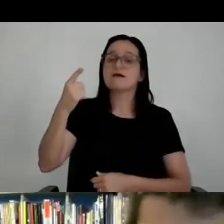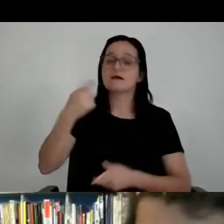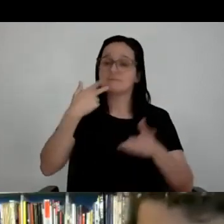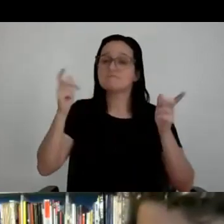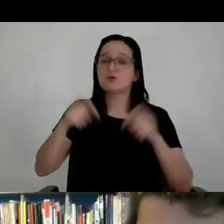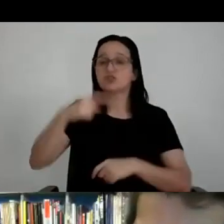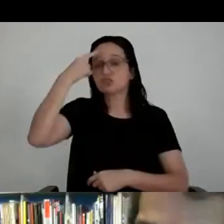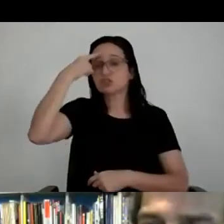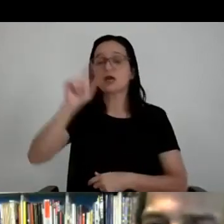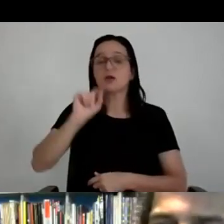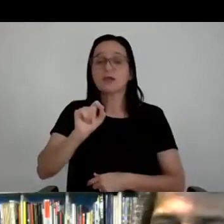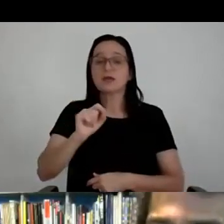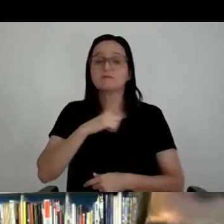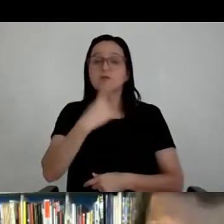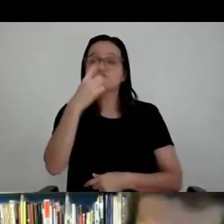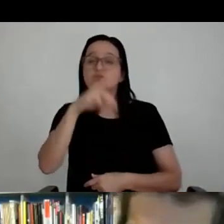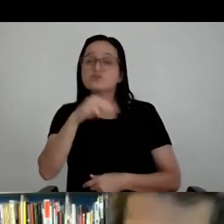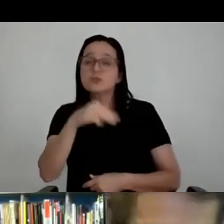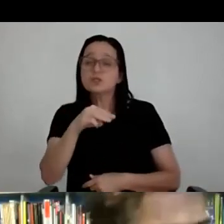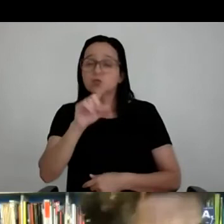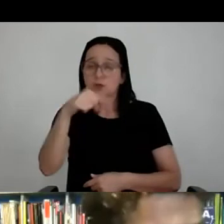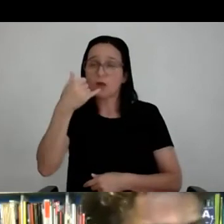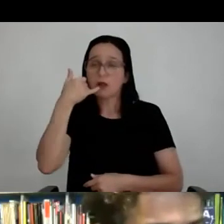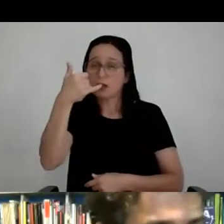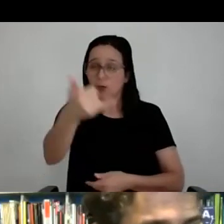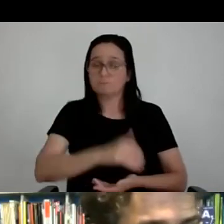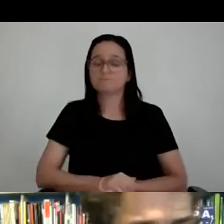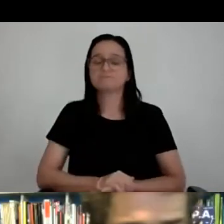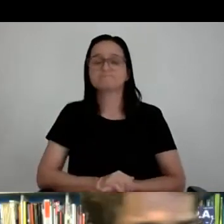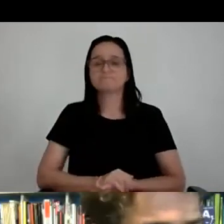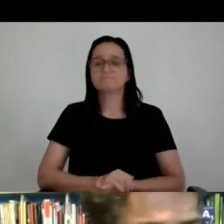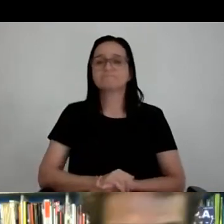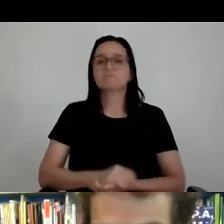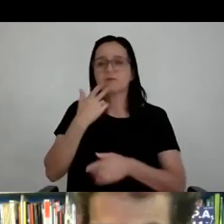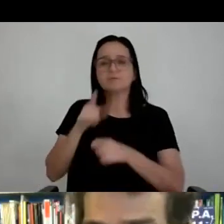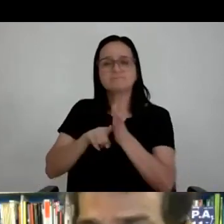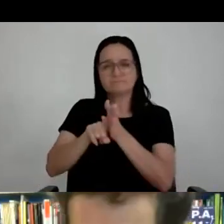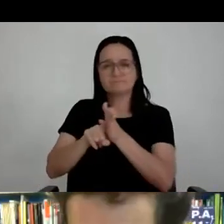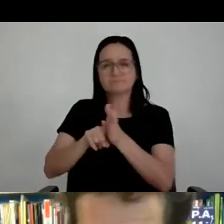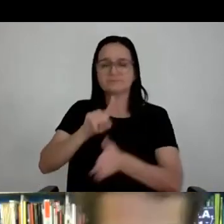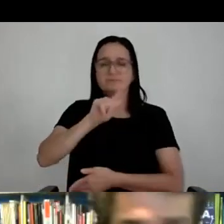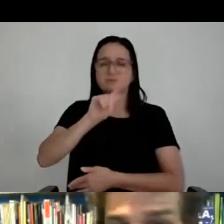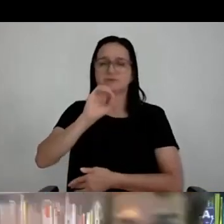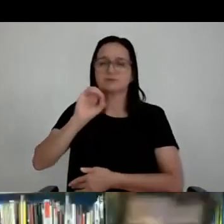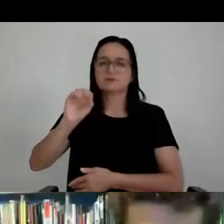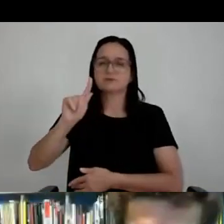minuto, te ligo de volta. Aí eu fui no Google e bati lá, folha flutuando sobre a água. Aí, o